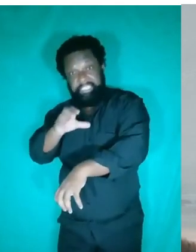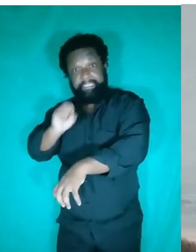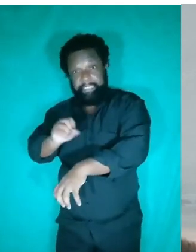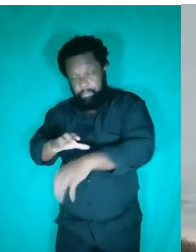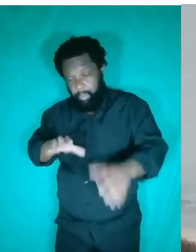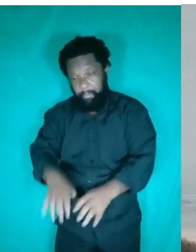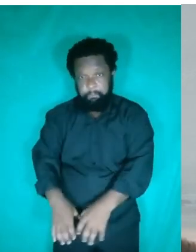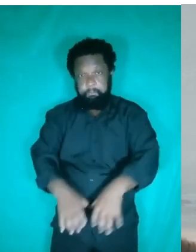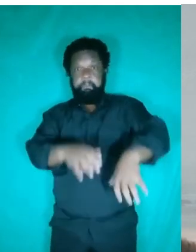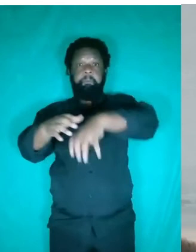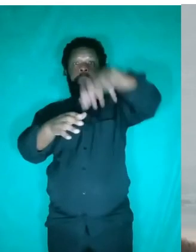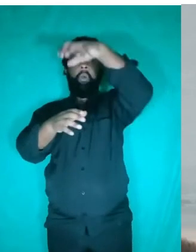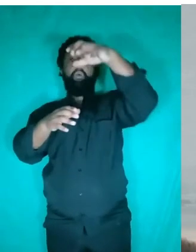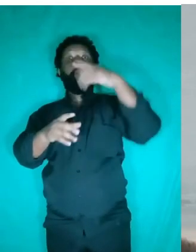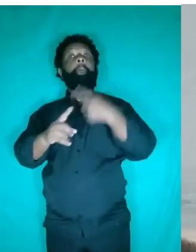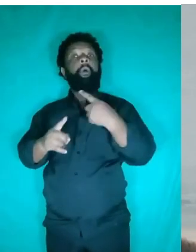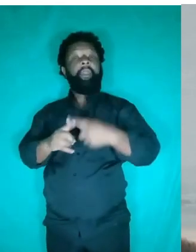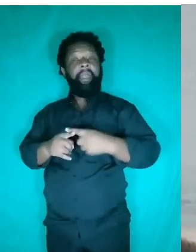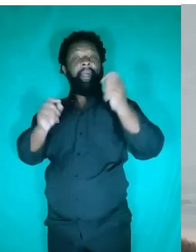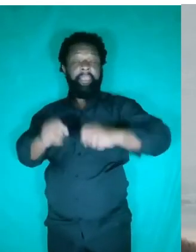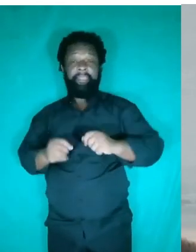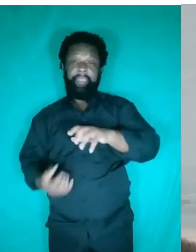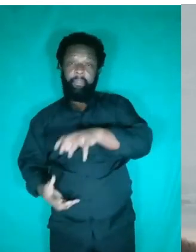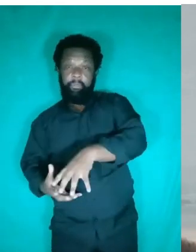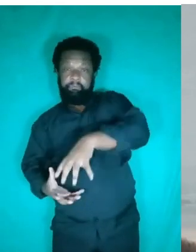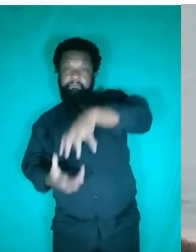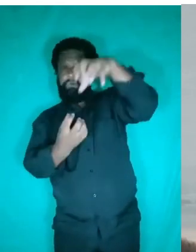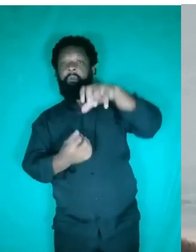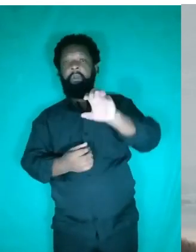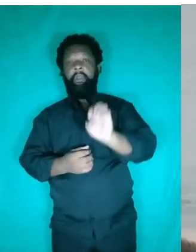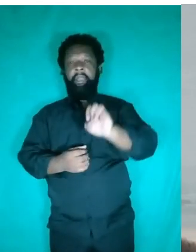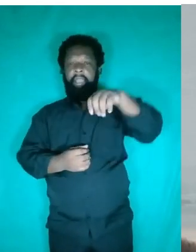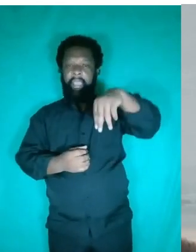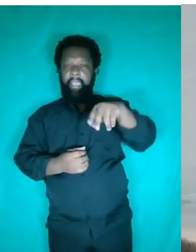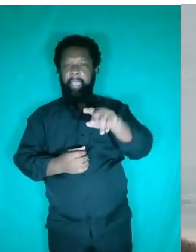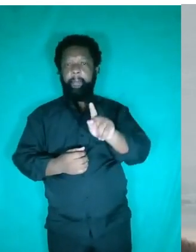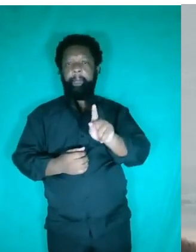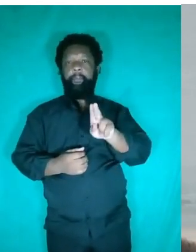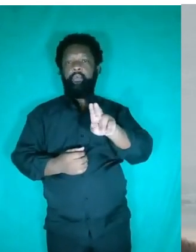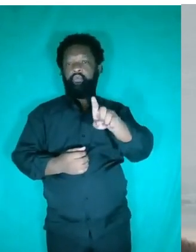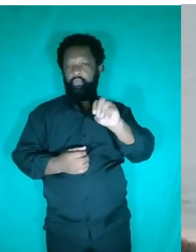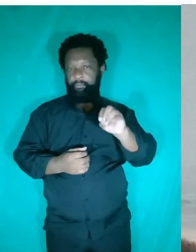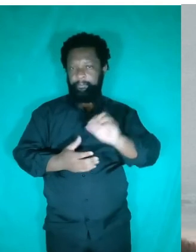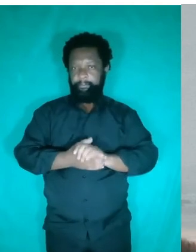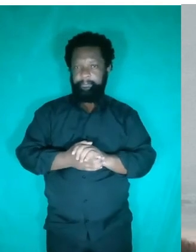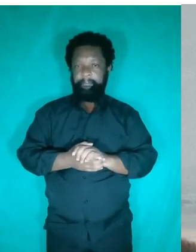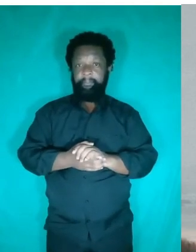emergir até a superfície, por causa do empuxo. No caso do empuxo. A